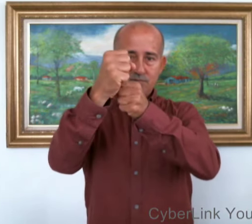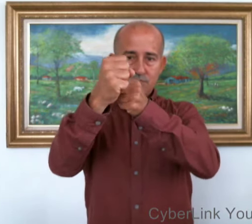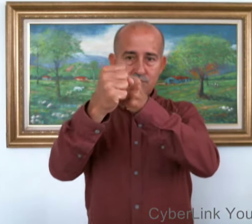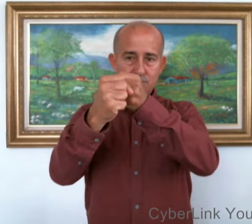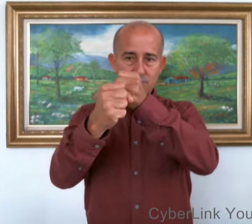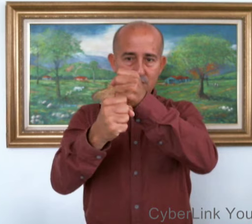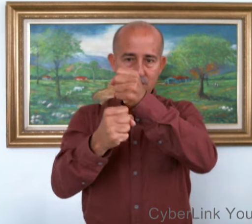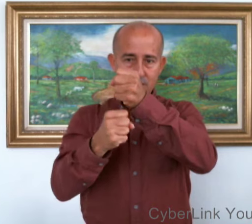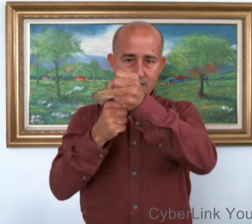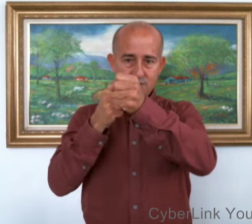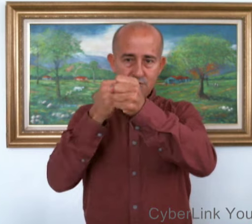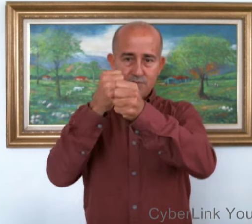Año.